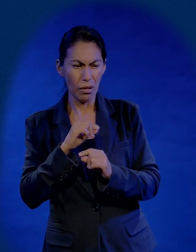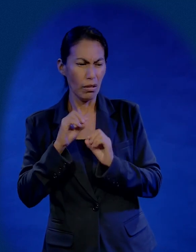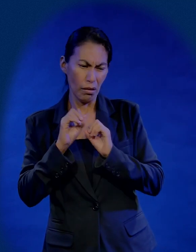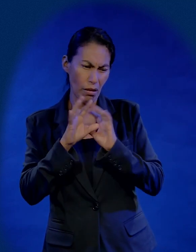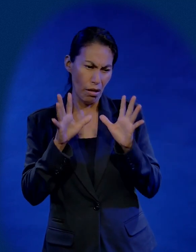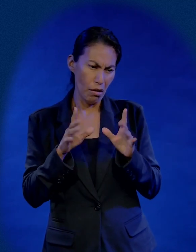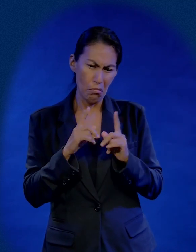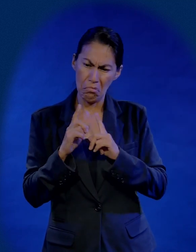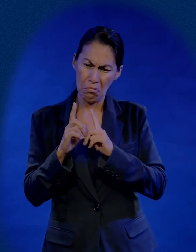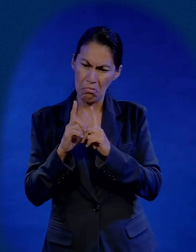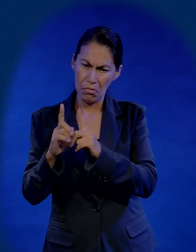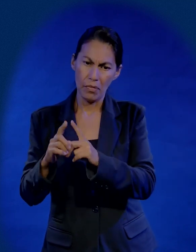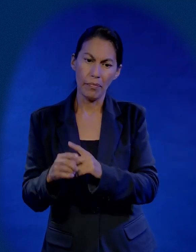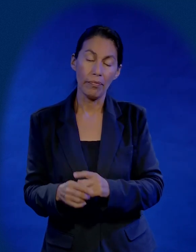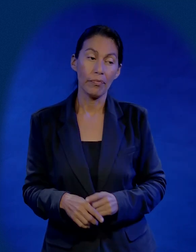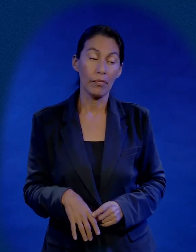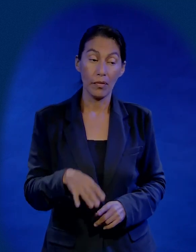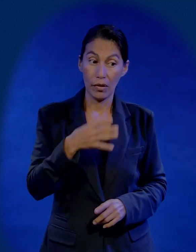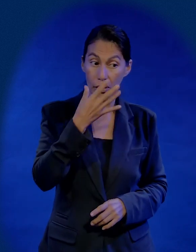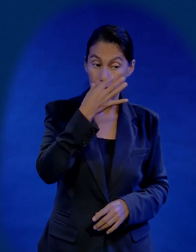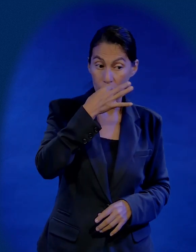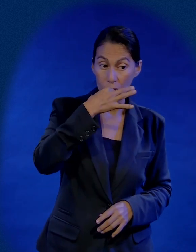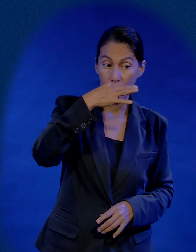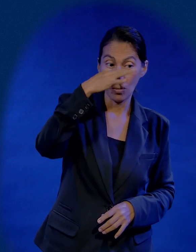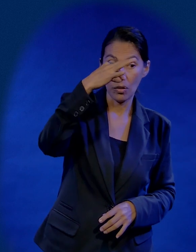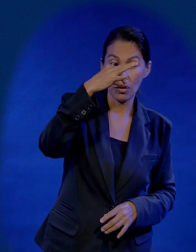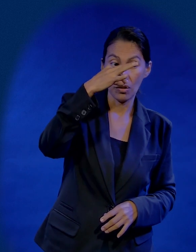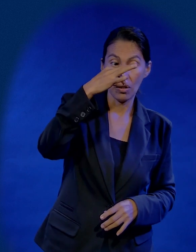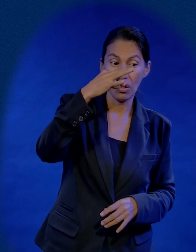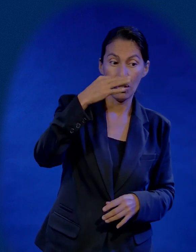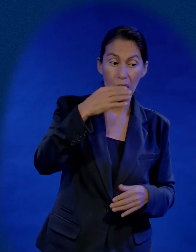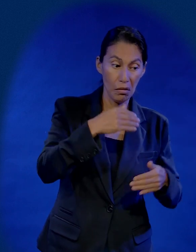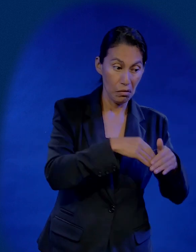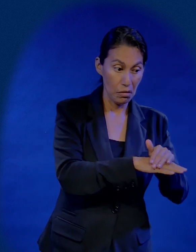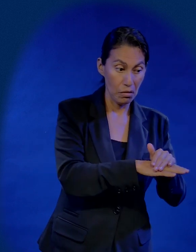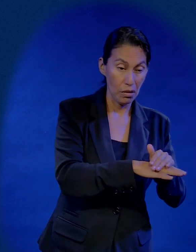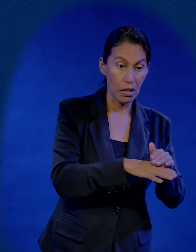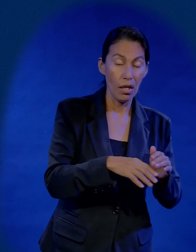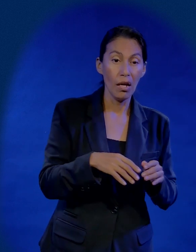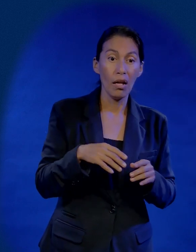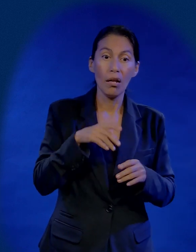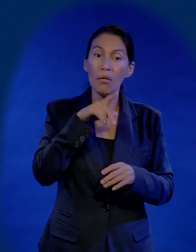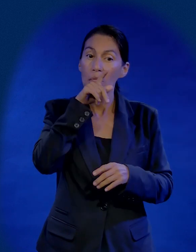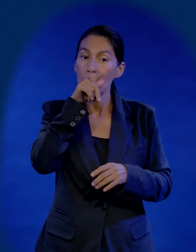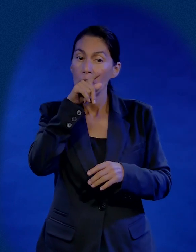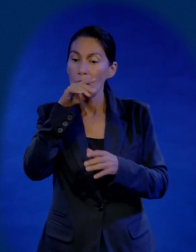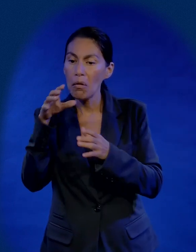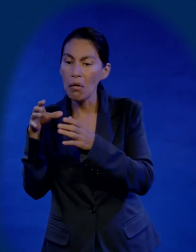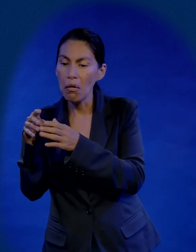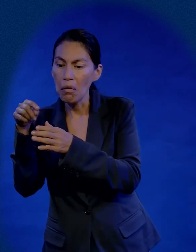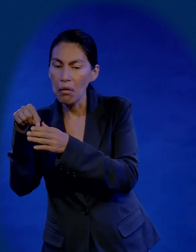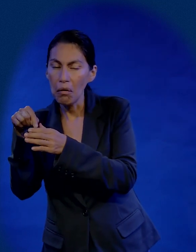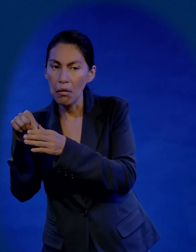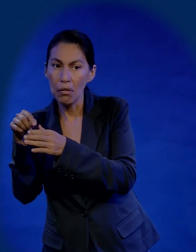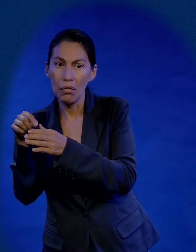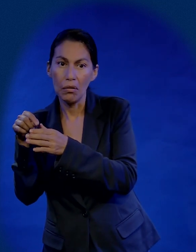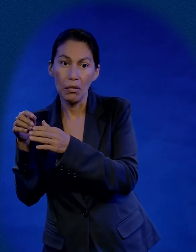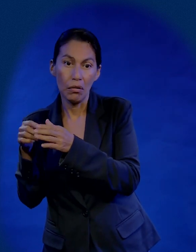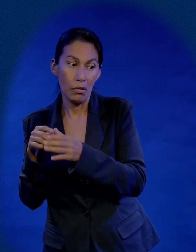Donde quiera que tú vayas. Las zorras tienen nidos. Las aves también. Yo no tengo nada. Y se va. ¿Por qué Jesús